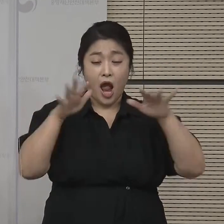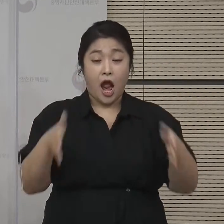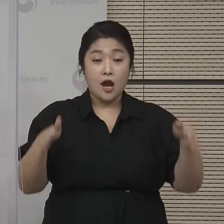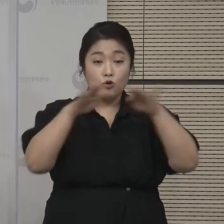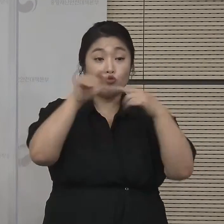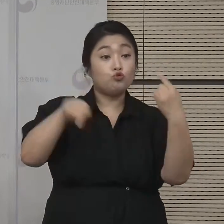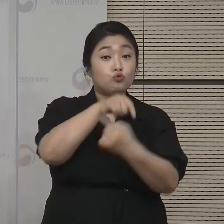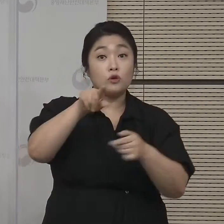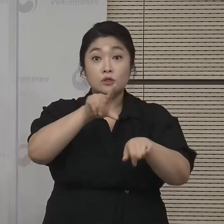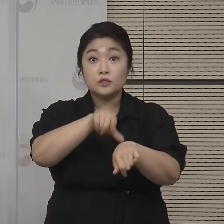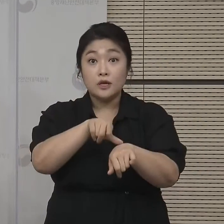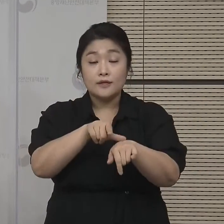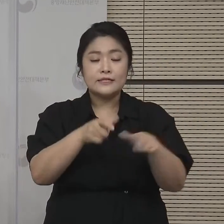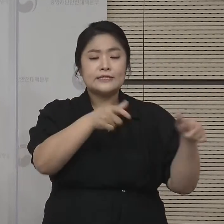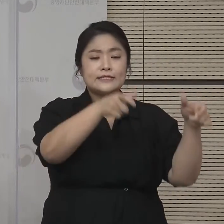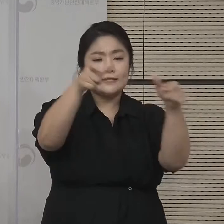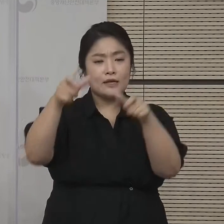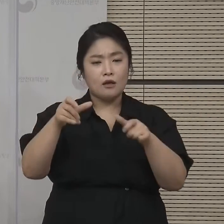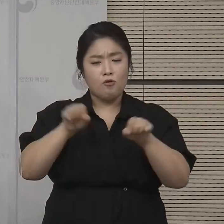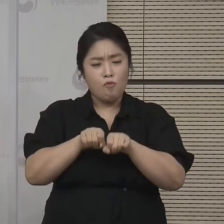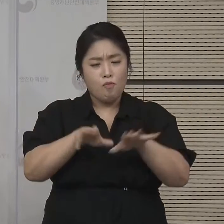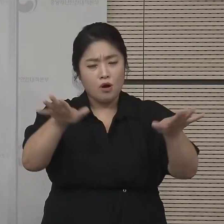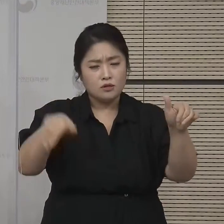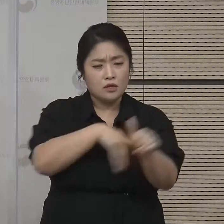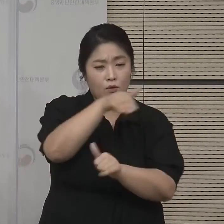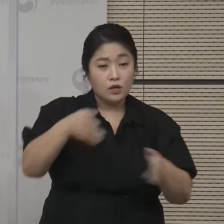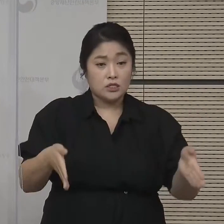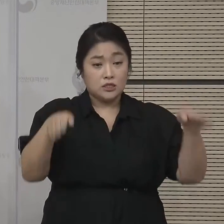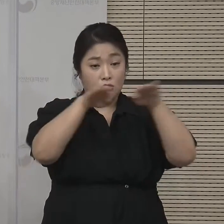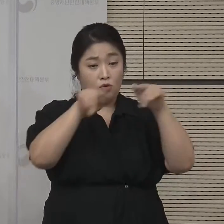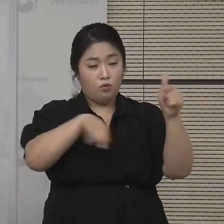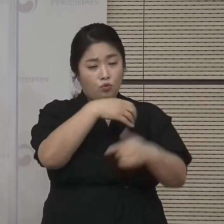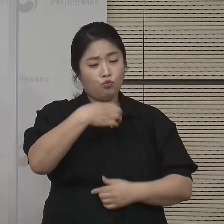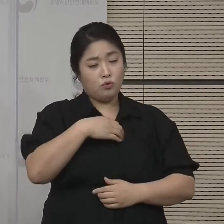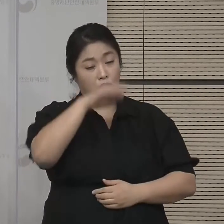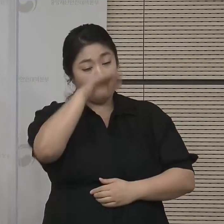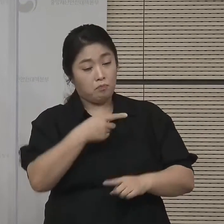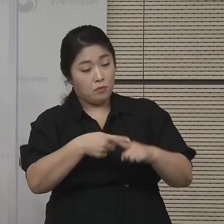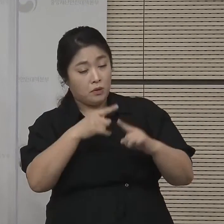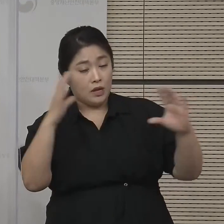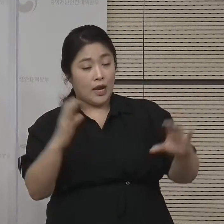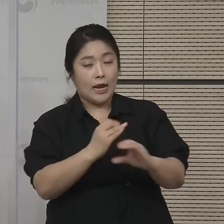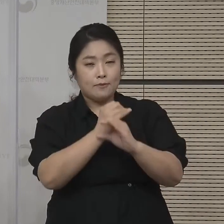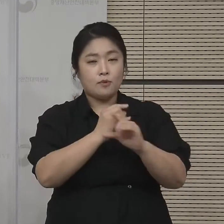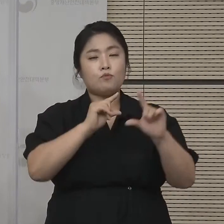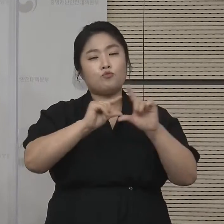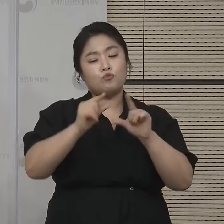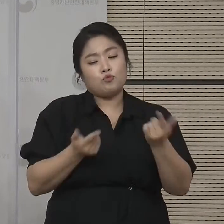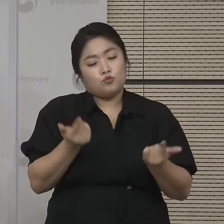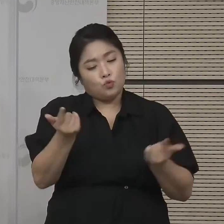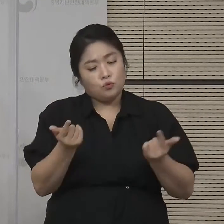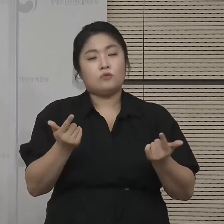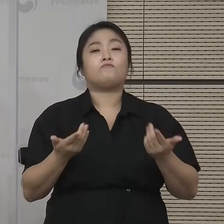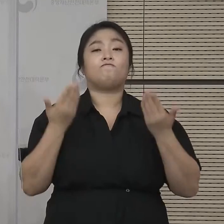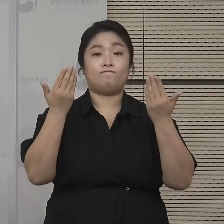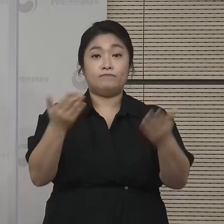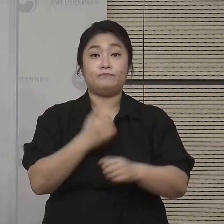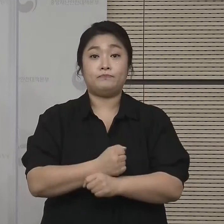운영시간도 지역의 유행사항과 시설별 위험들을 고려하여 부분별로 완화하도록 하였습니다.